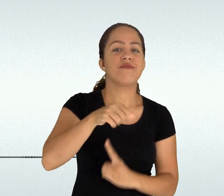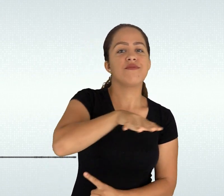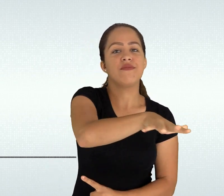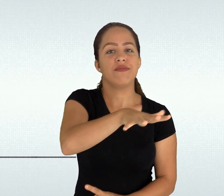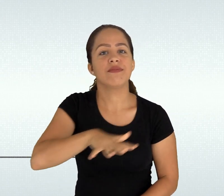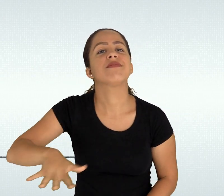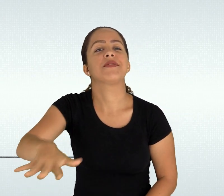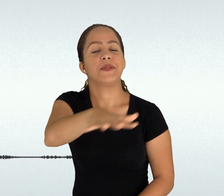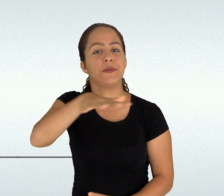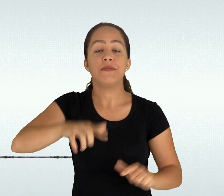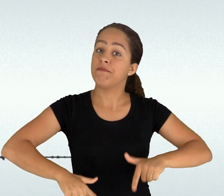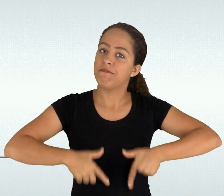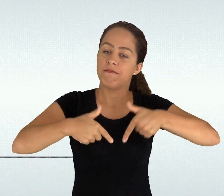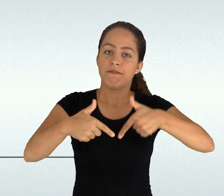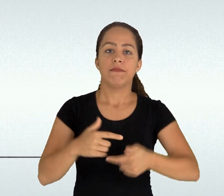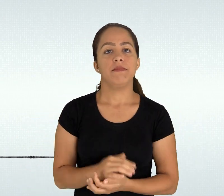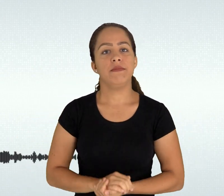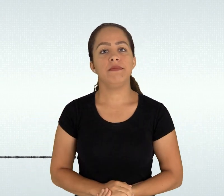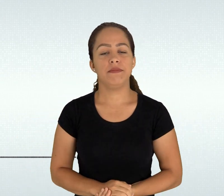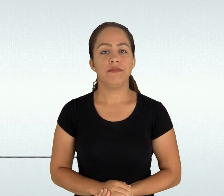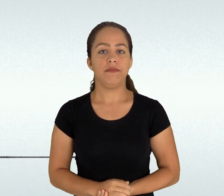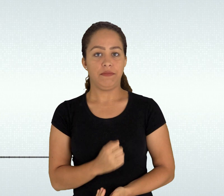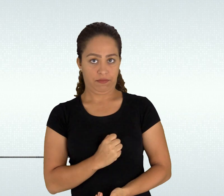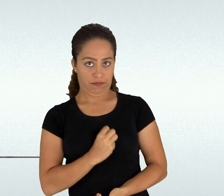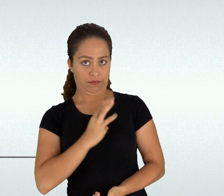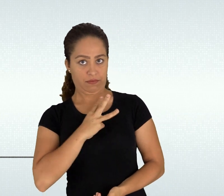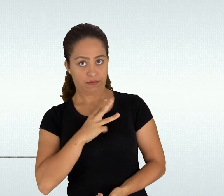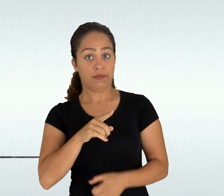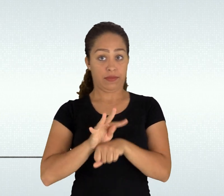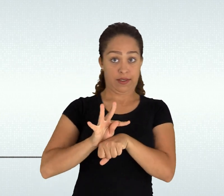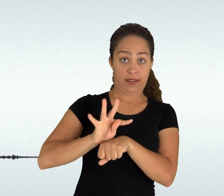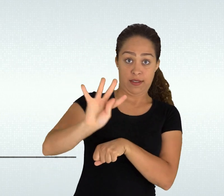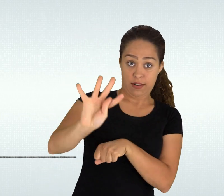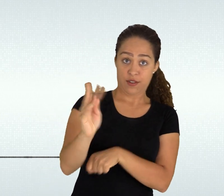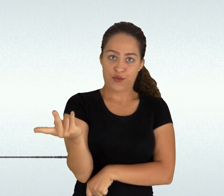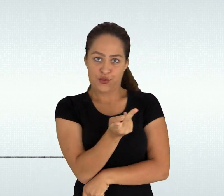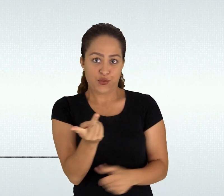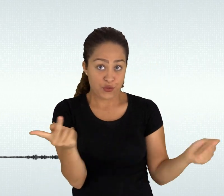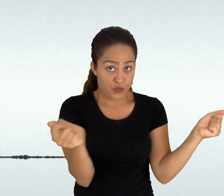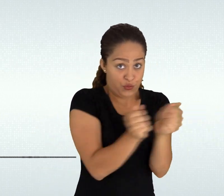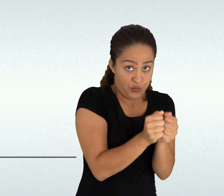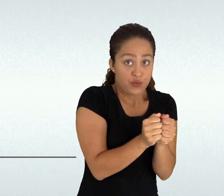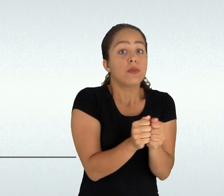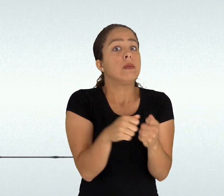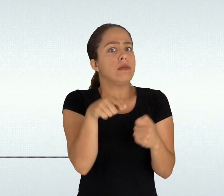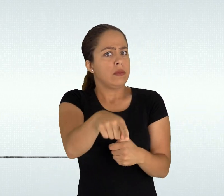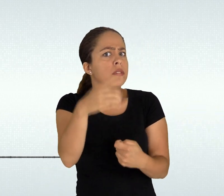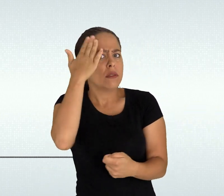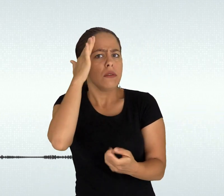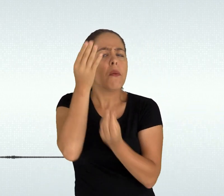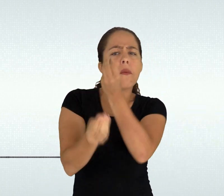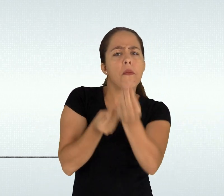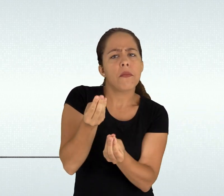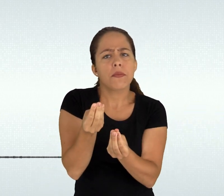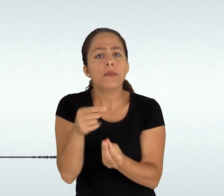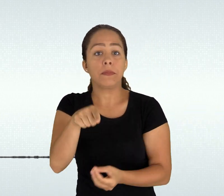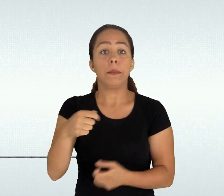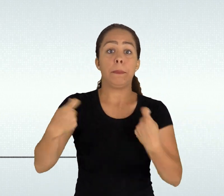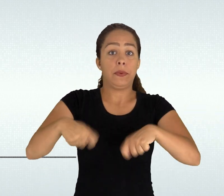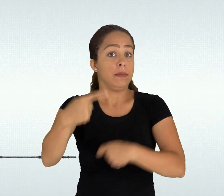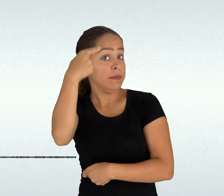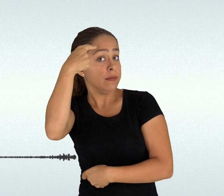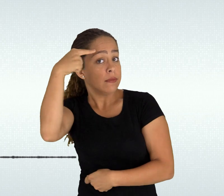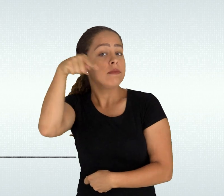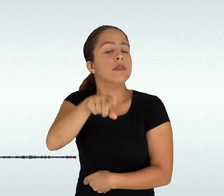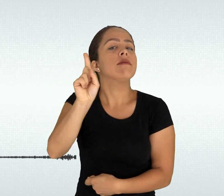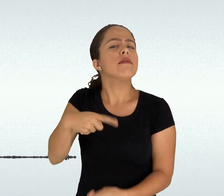educação básica ao mesmo tempo e de forma integrada que obtém uma formação profissional desempenhando com isso